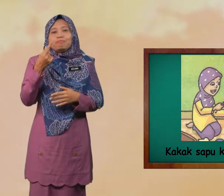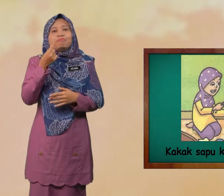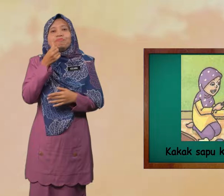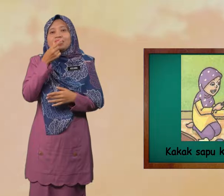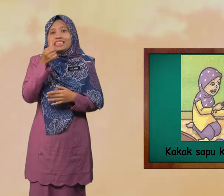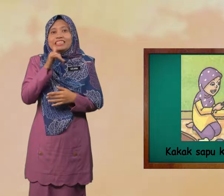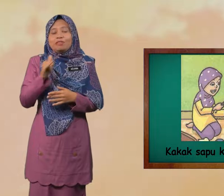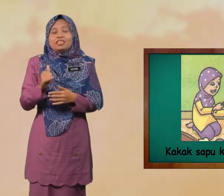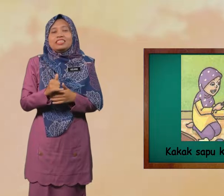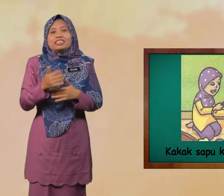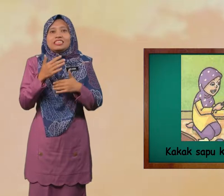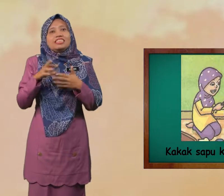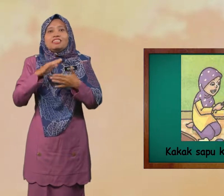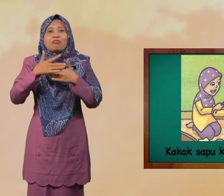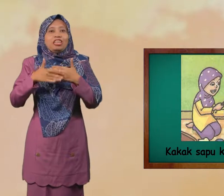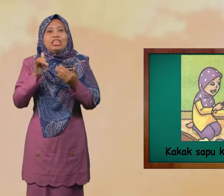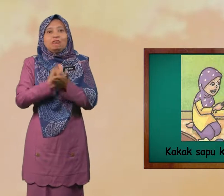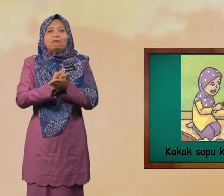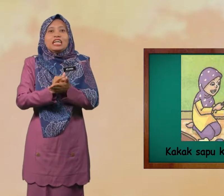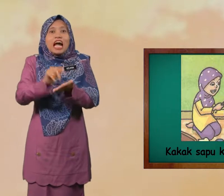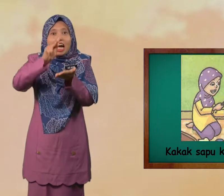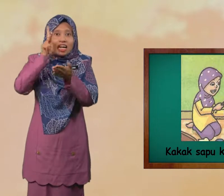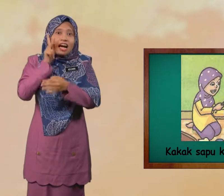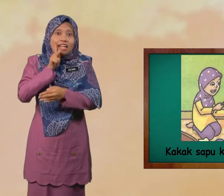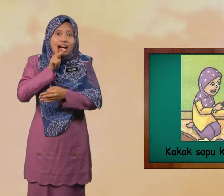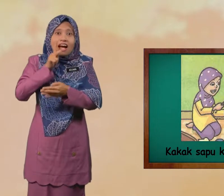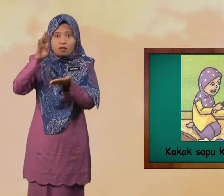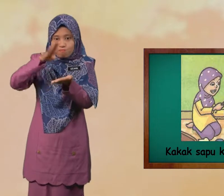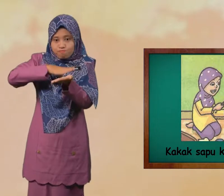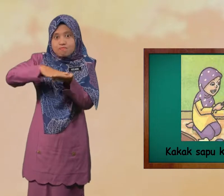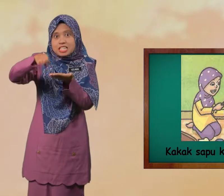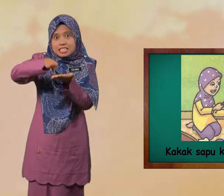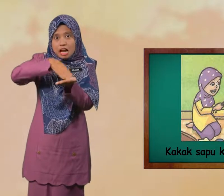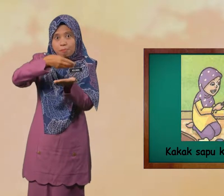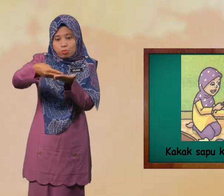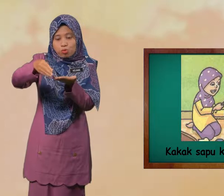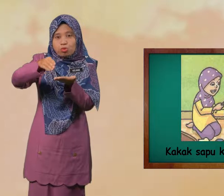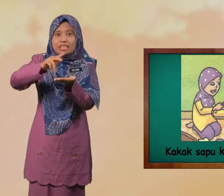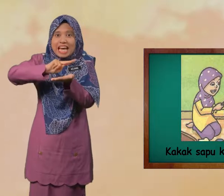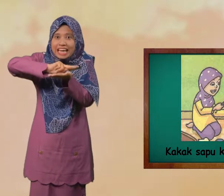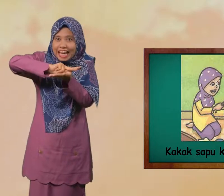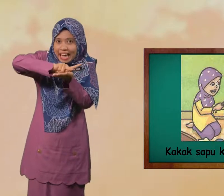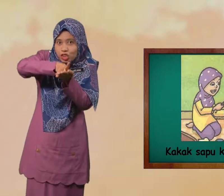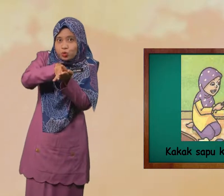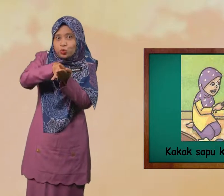Sedapnya Roti Kakak Sapu Keju